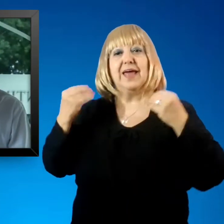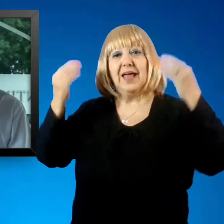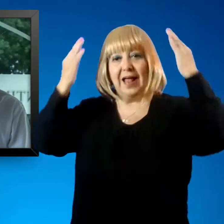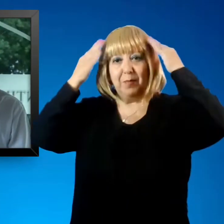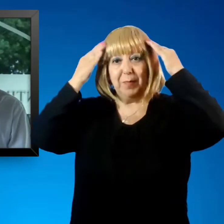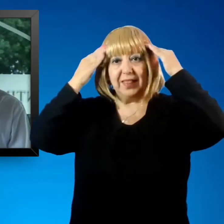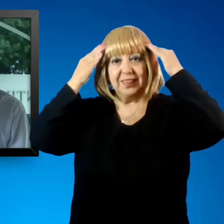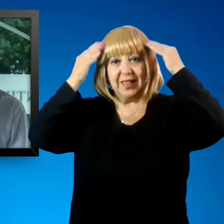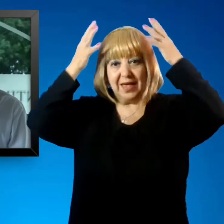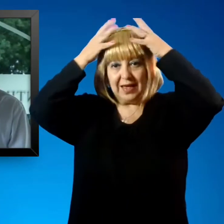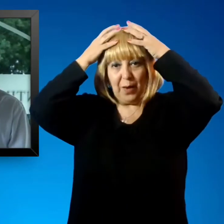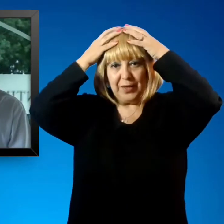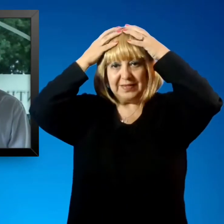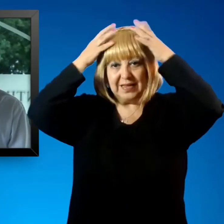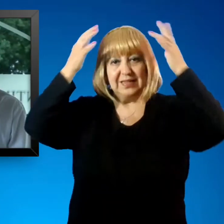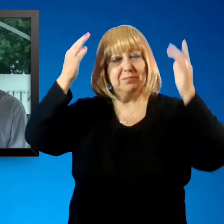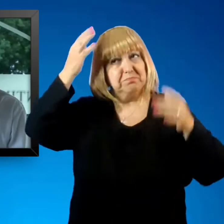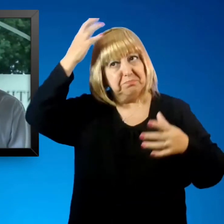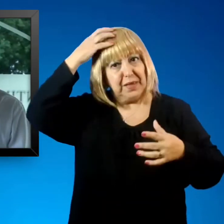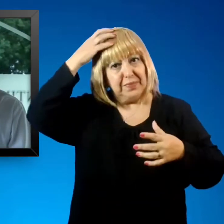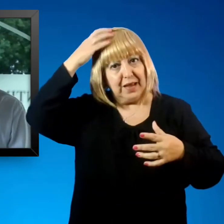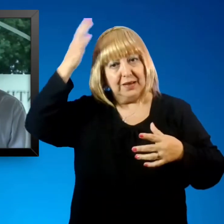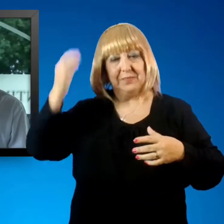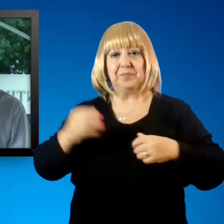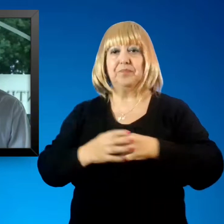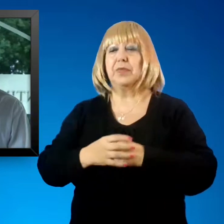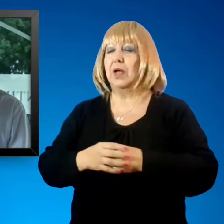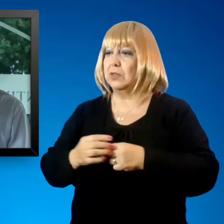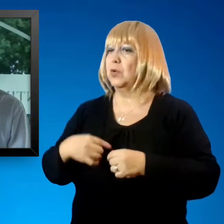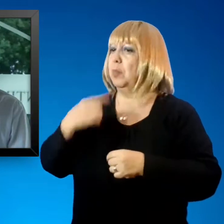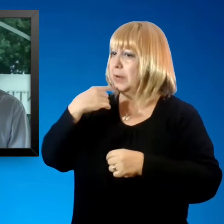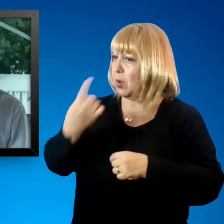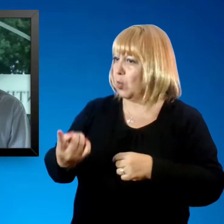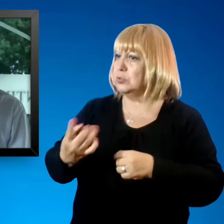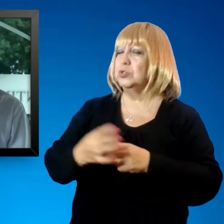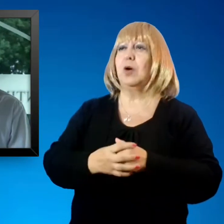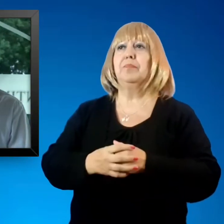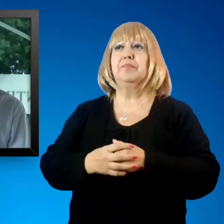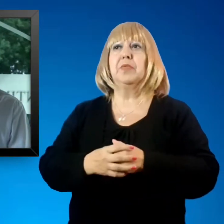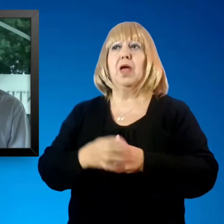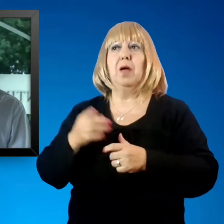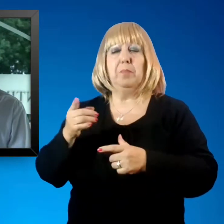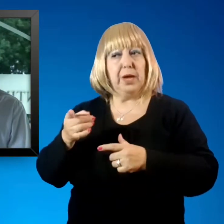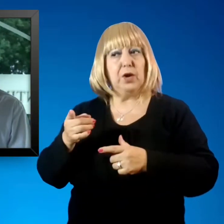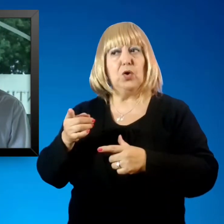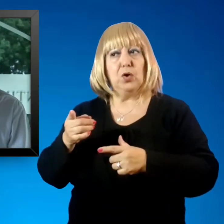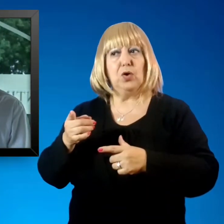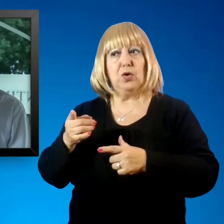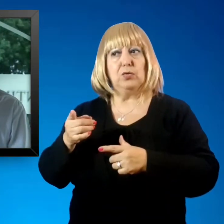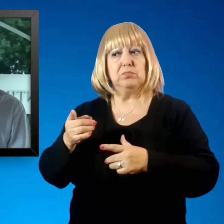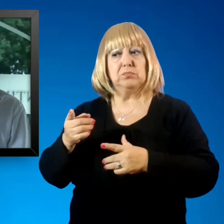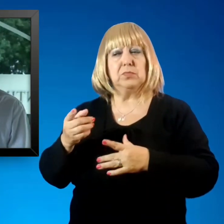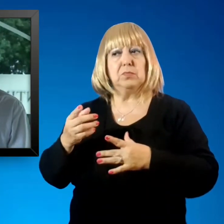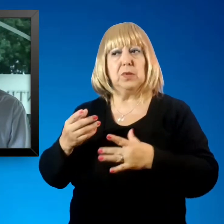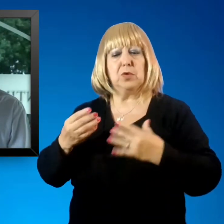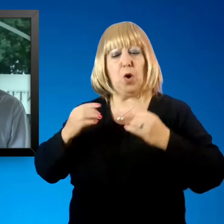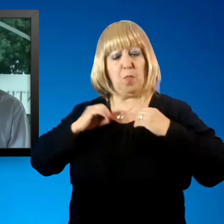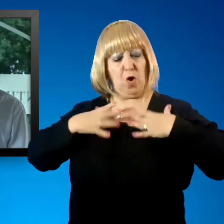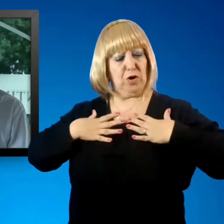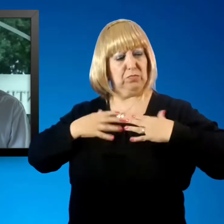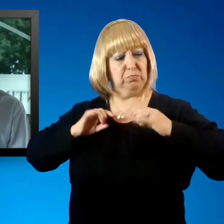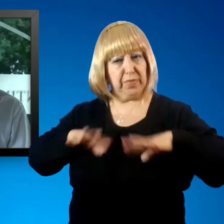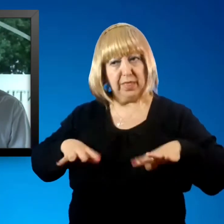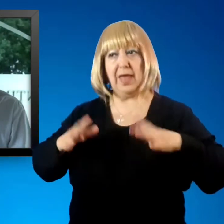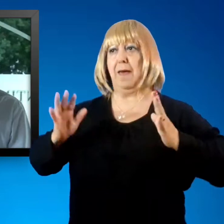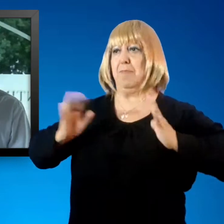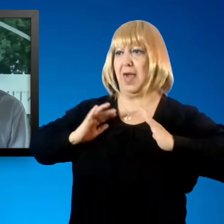bienestar mental. Porque de alguna manera, o de muchas maneras en realidad, la parte inmunológica también responde a nuestra capacidad mental, ¿no? Porque